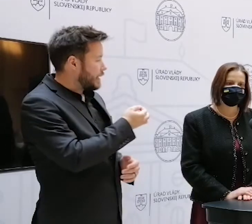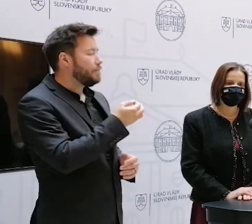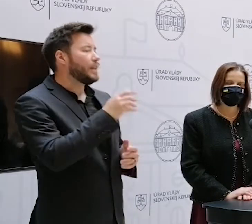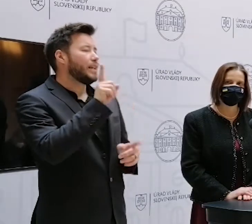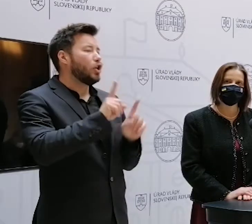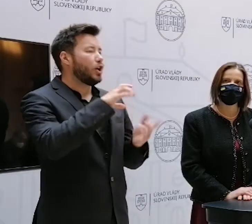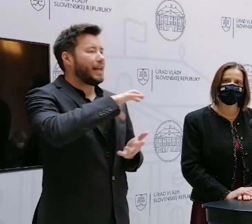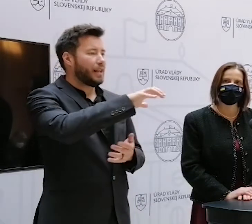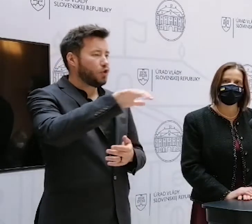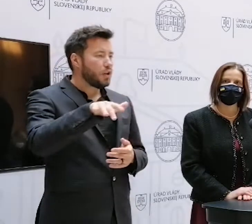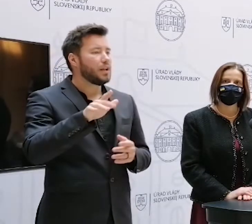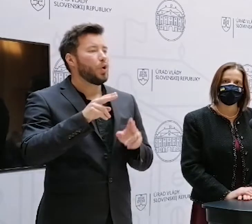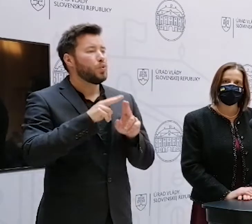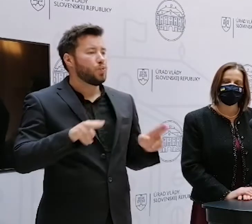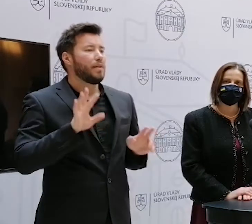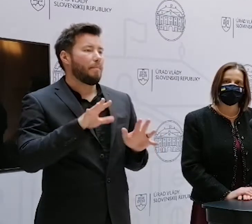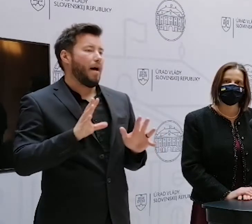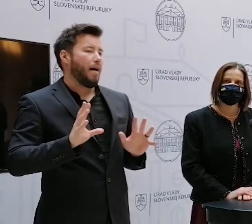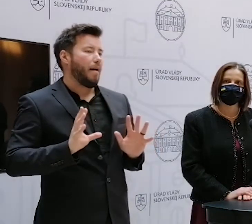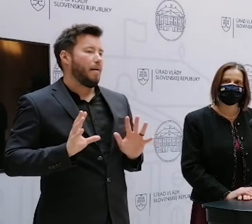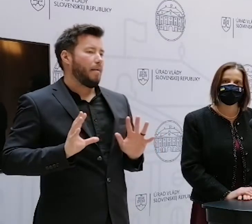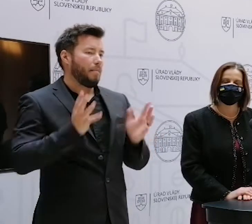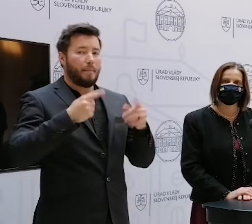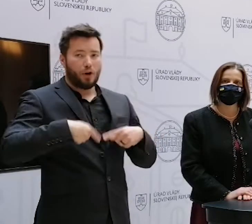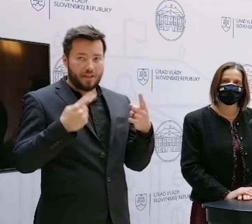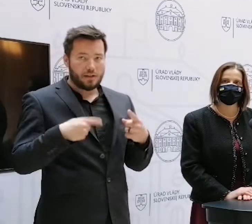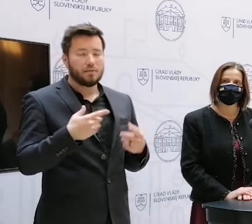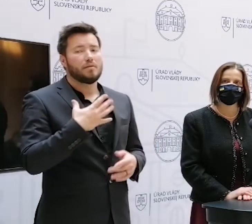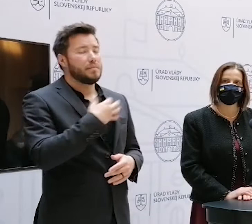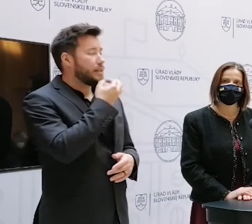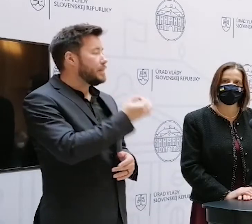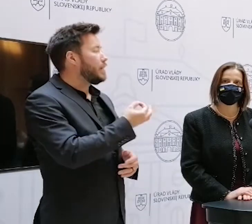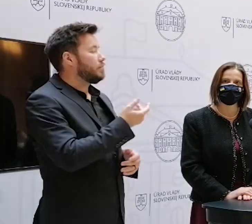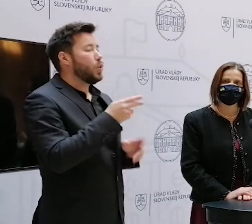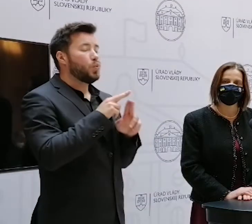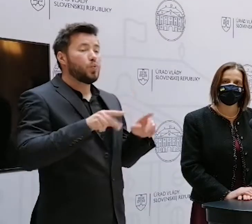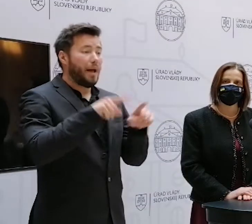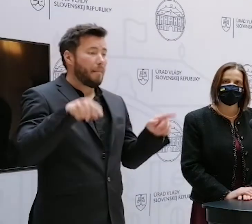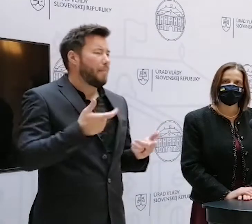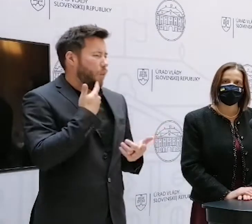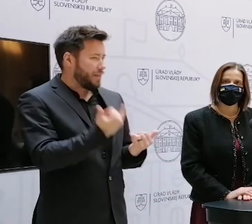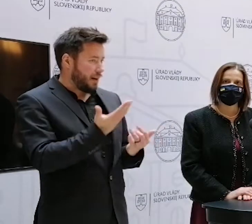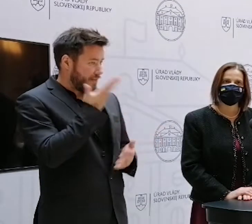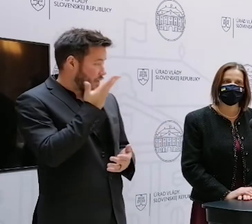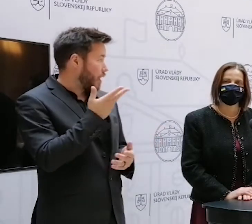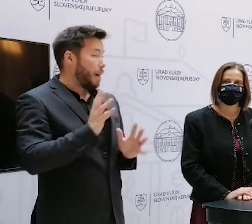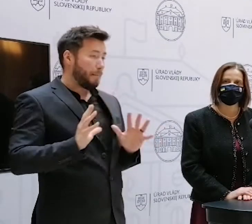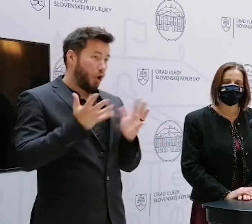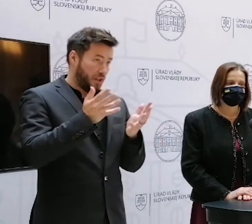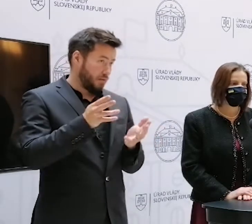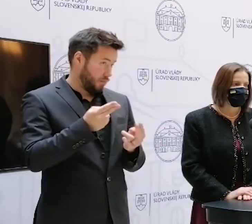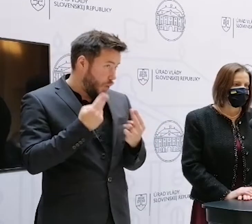regiónoch. Ako to teraz momentálne vyzerá v rámci súdnej mapy? A či takéto protesty majú nejakú váhu, nemajú váhu?